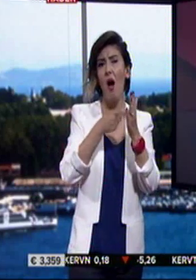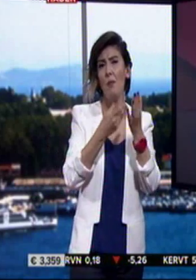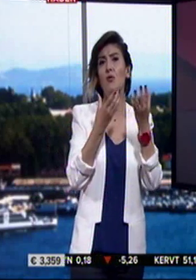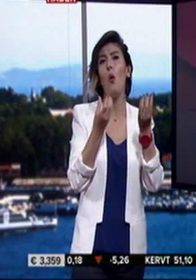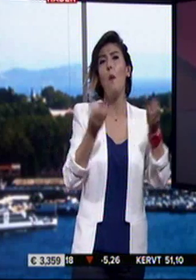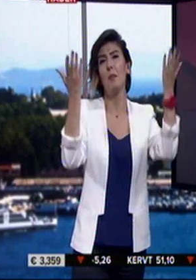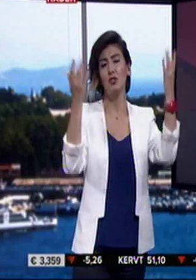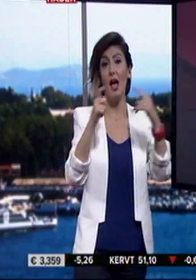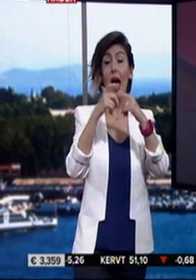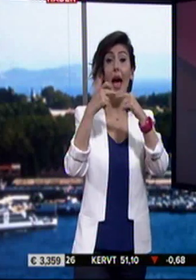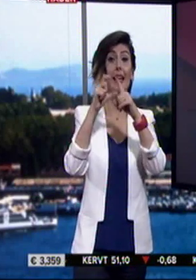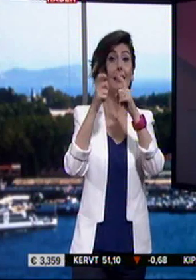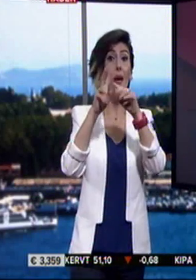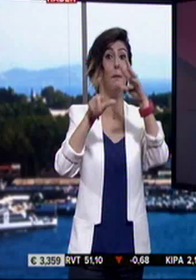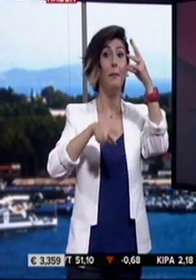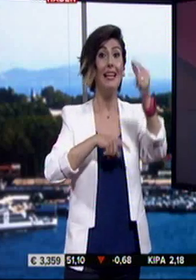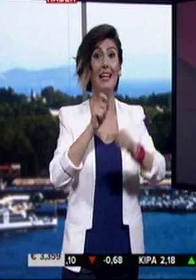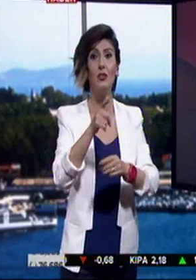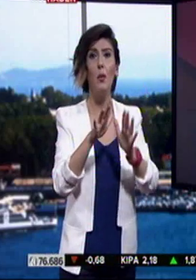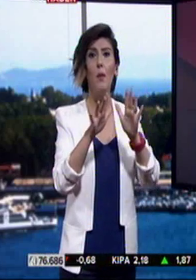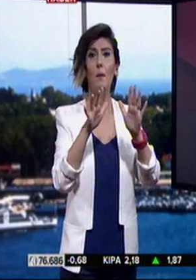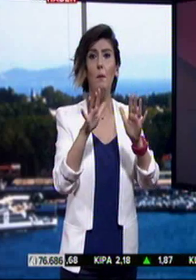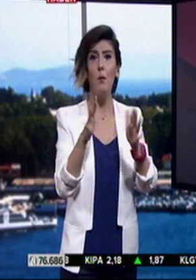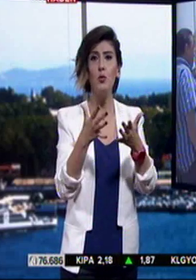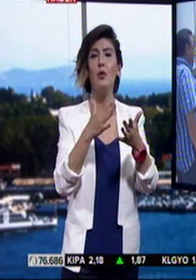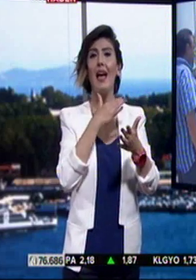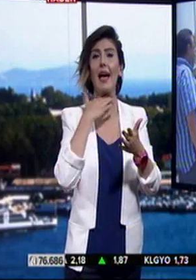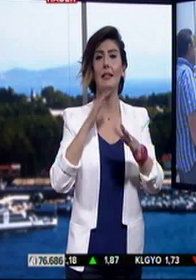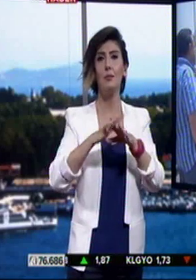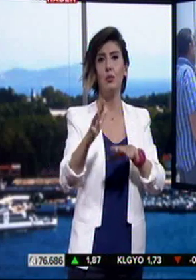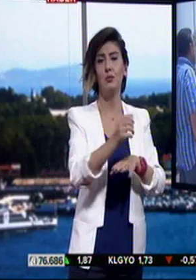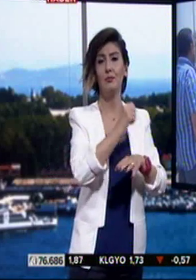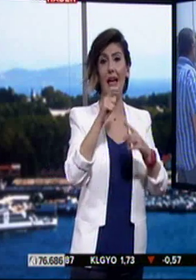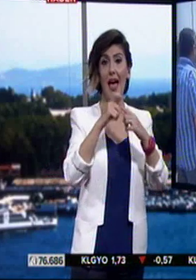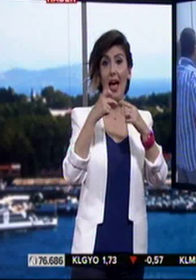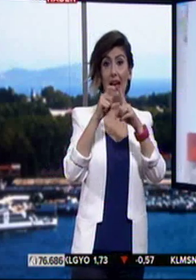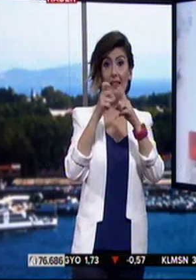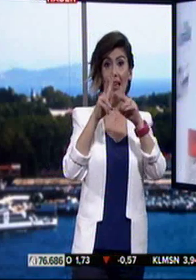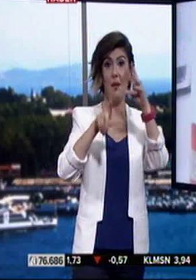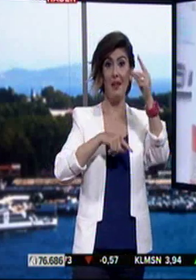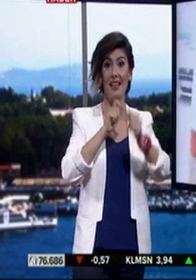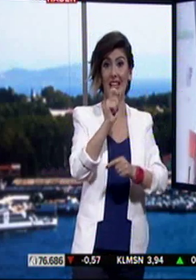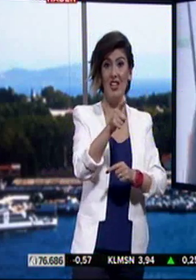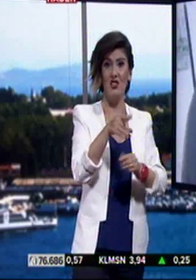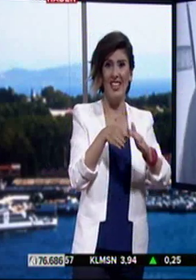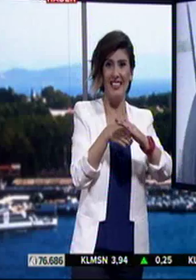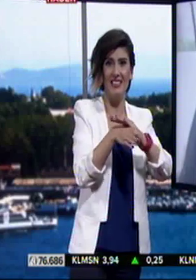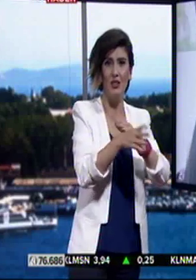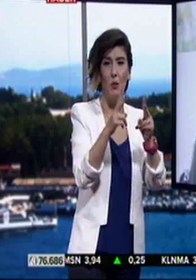bir buçuk ton bozuk et ele geçirildi. Erdemli ilçe girişinde uygulama yapan polis ekipleri kapalı kasa bir kamyon eti durdurdu.